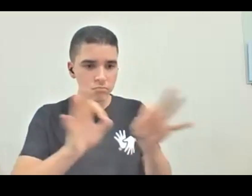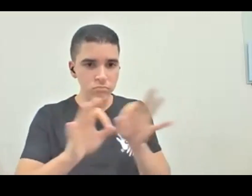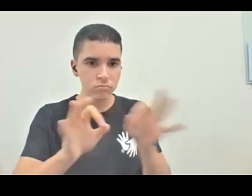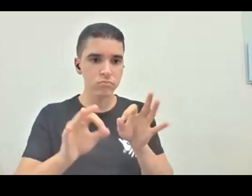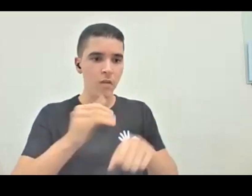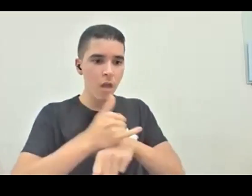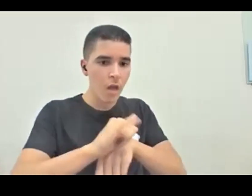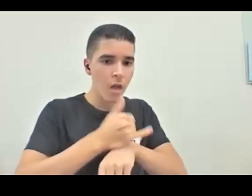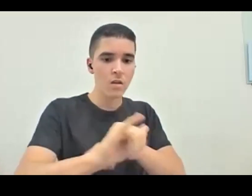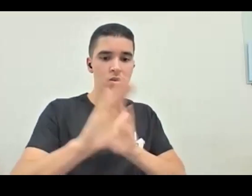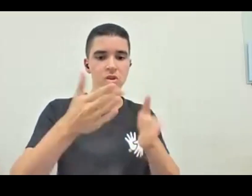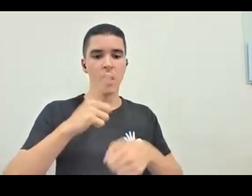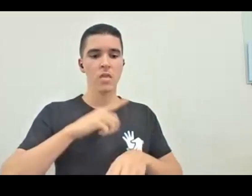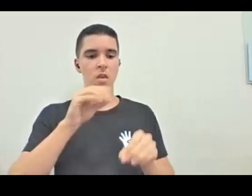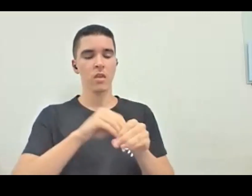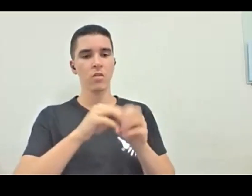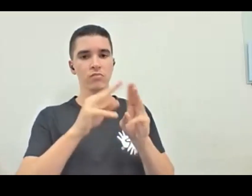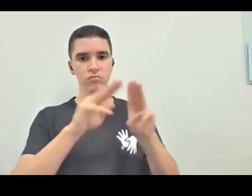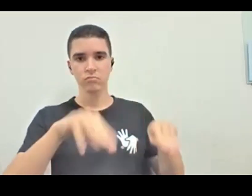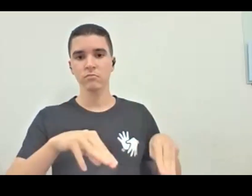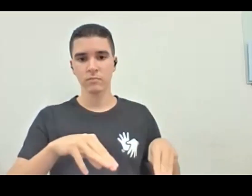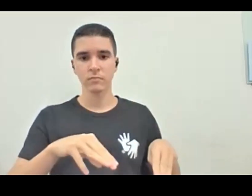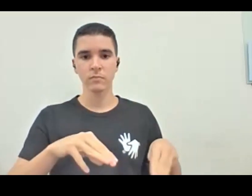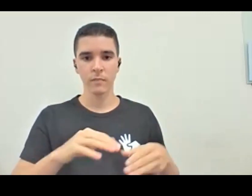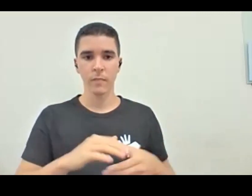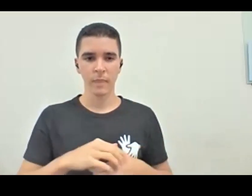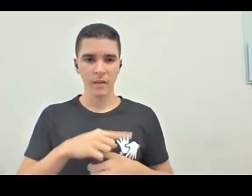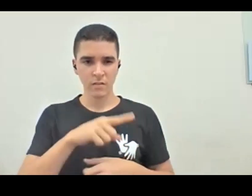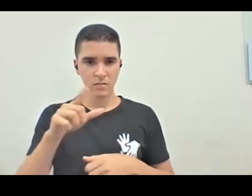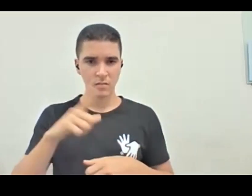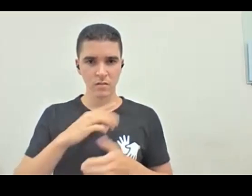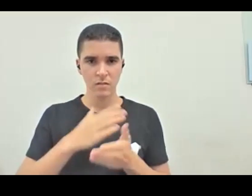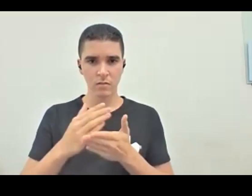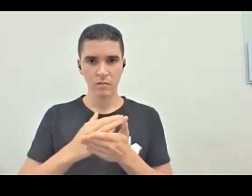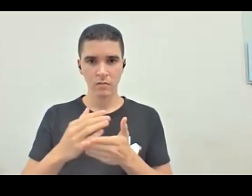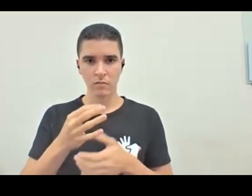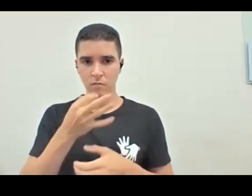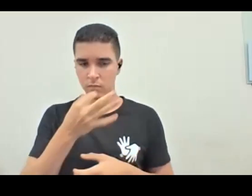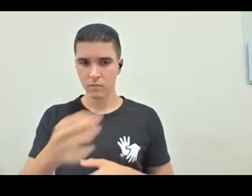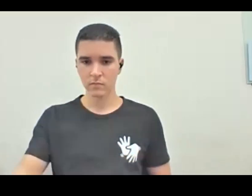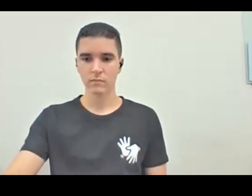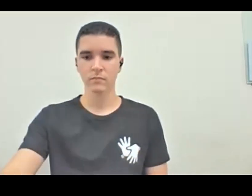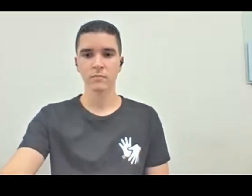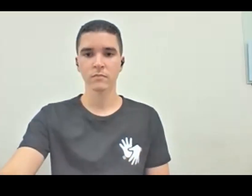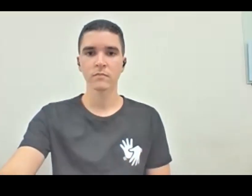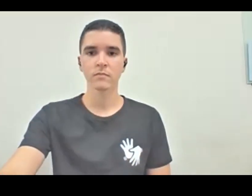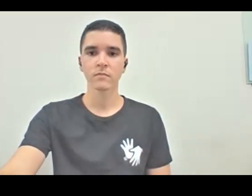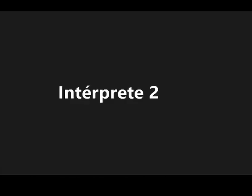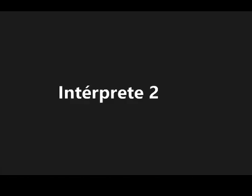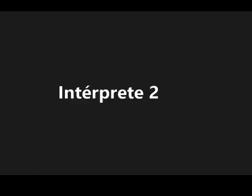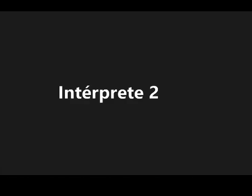existem nos museus e já nos amparam. Vocês têm algum comentário? Então, bom,